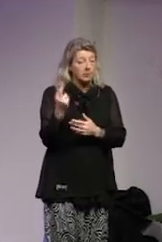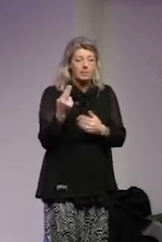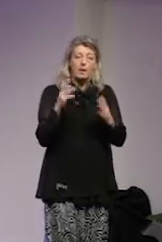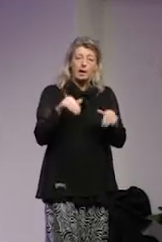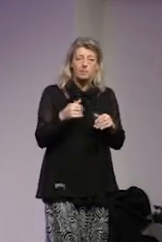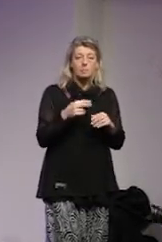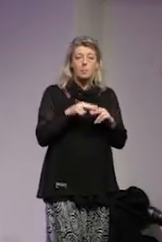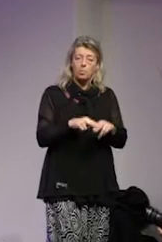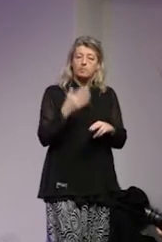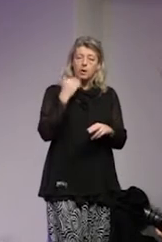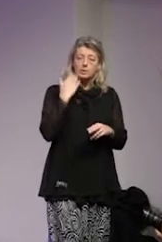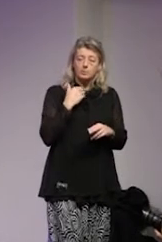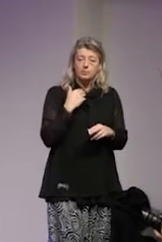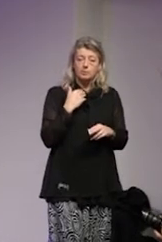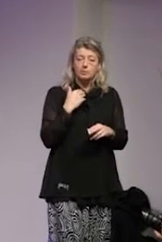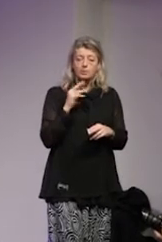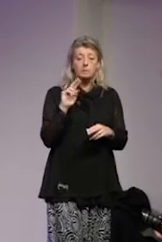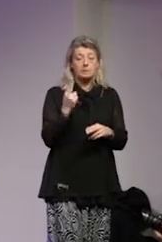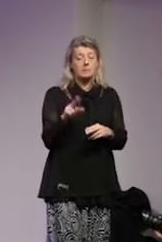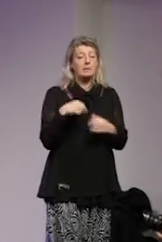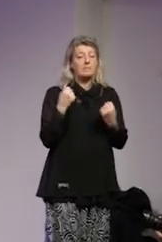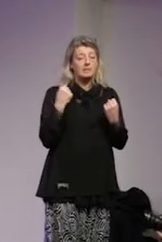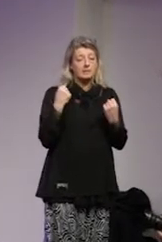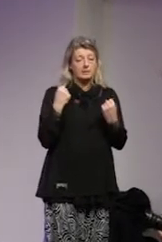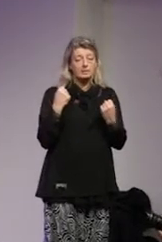man en tid och här är det ju viktigt